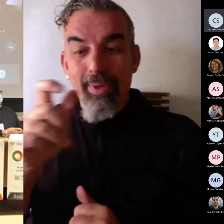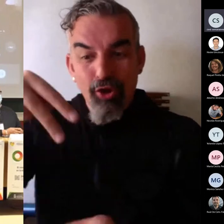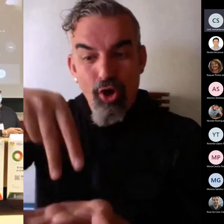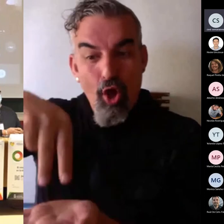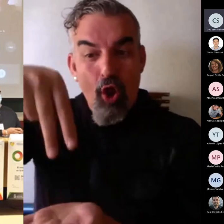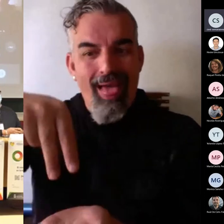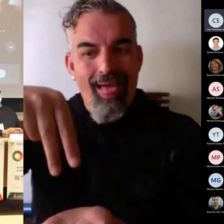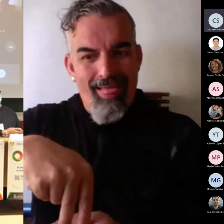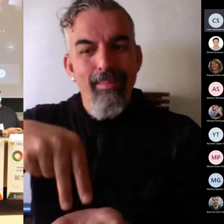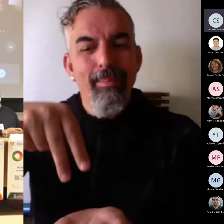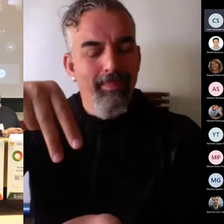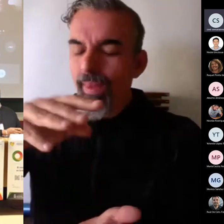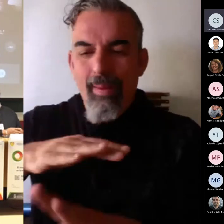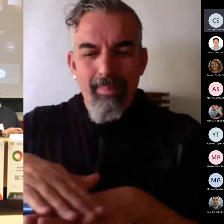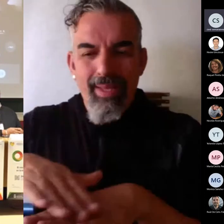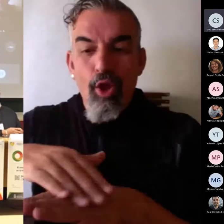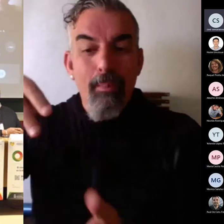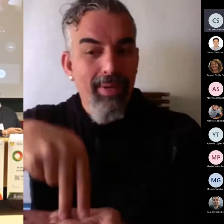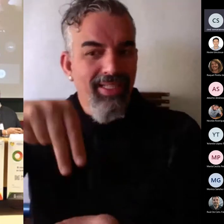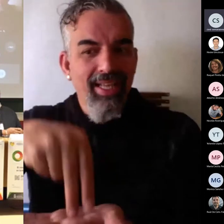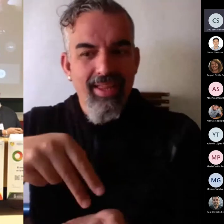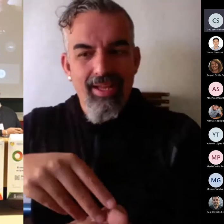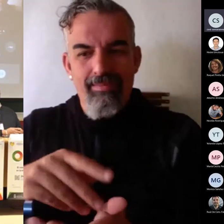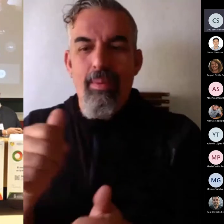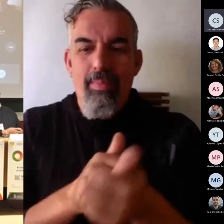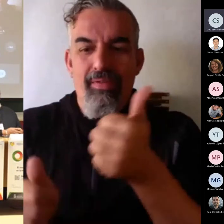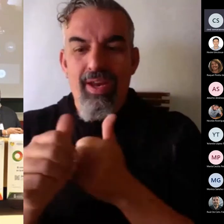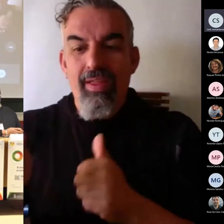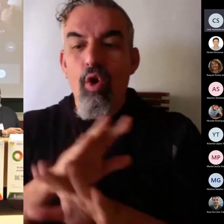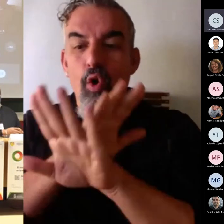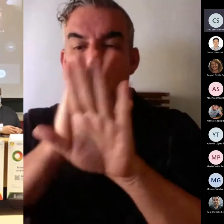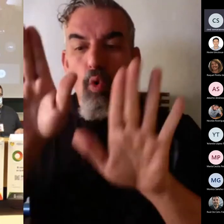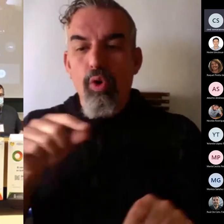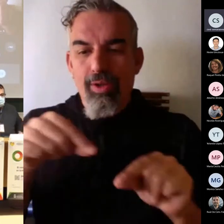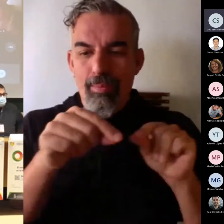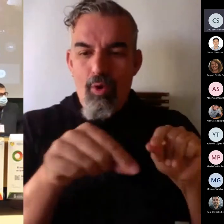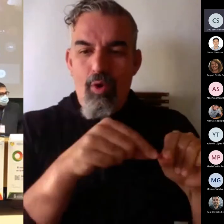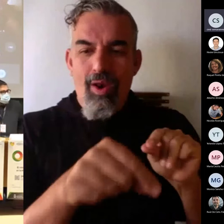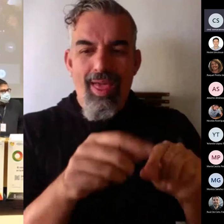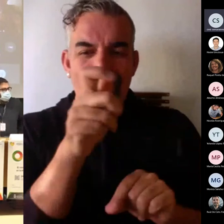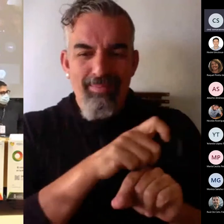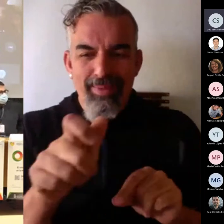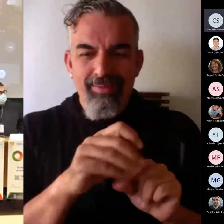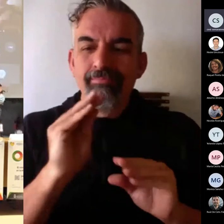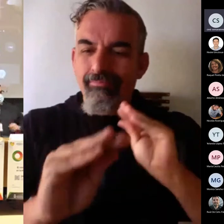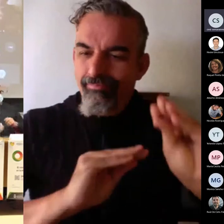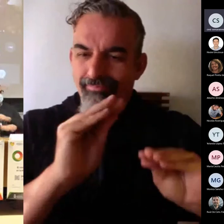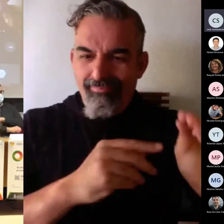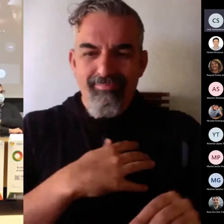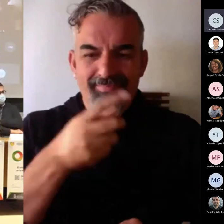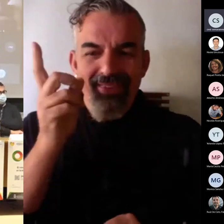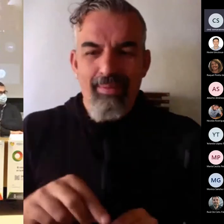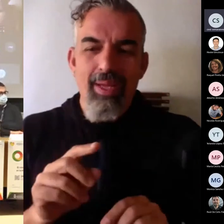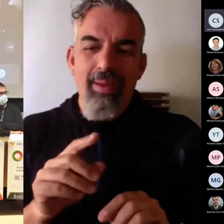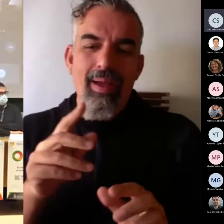sala y después veremos algunas preguntas por el streaming que tenemos en el canal de Teams.